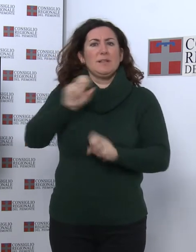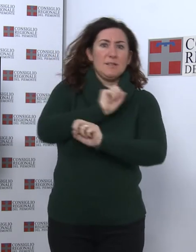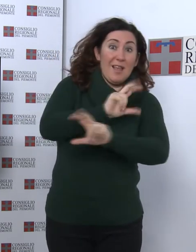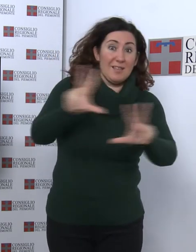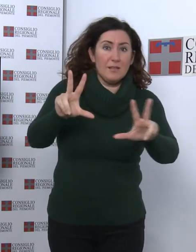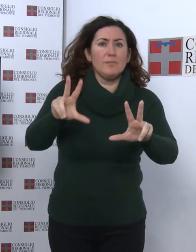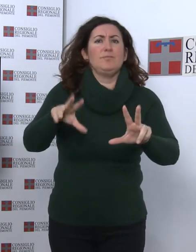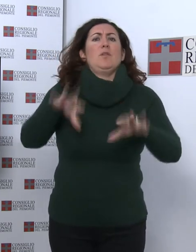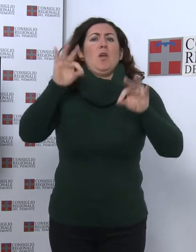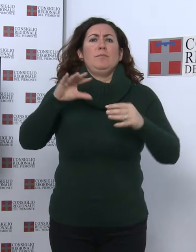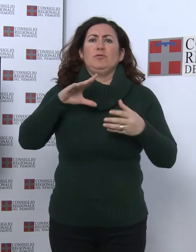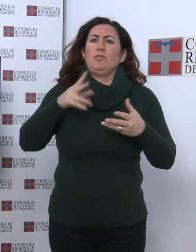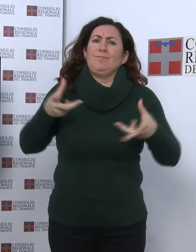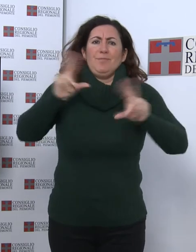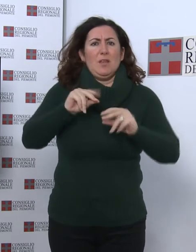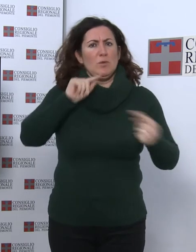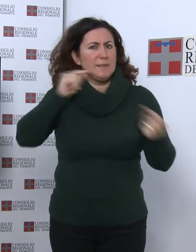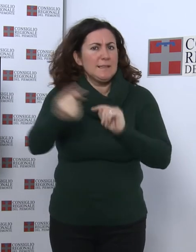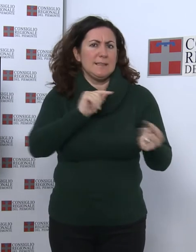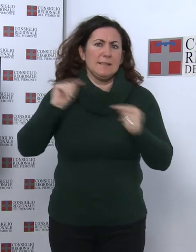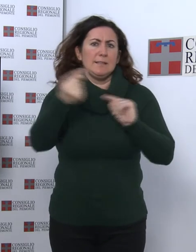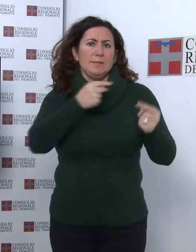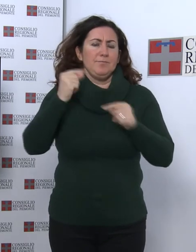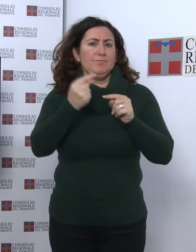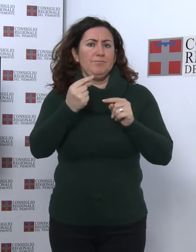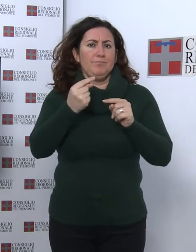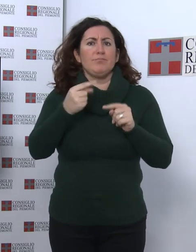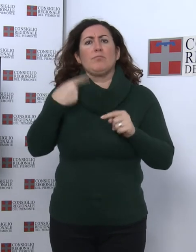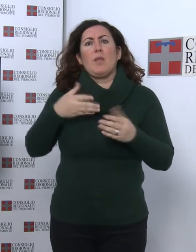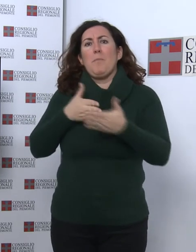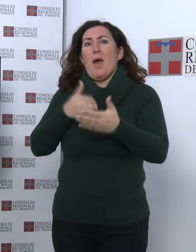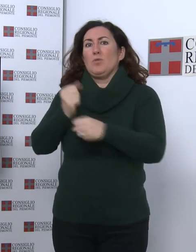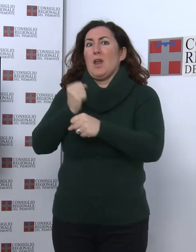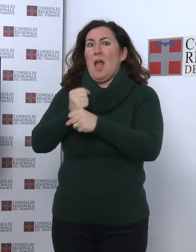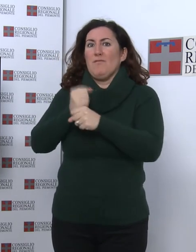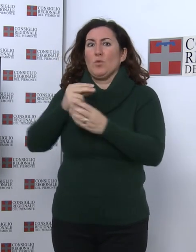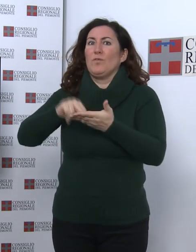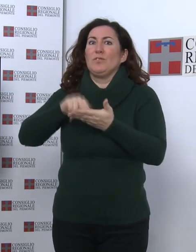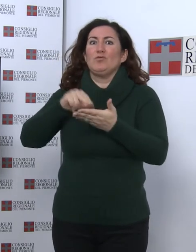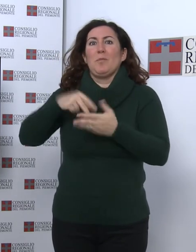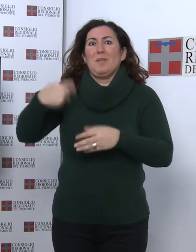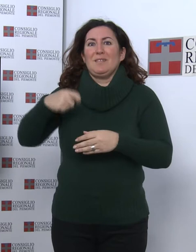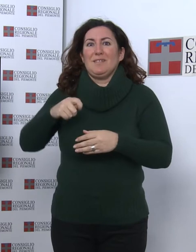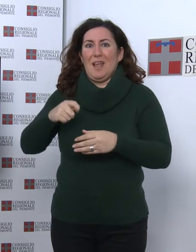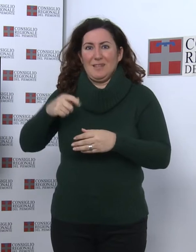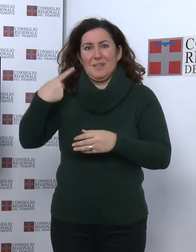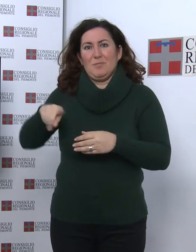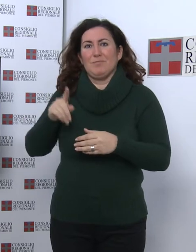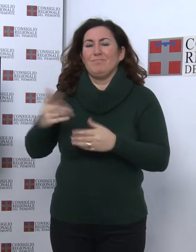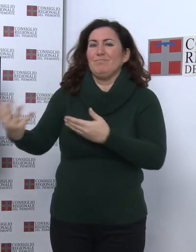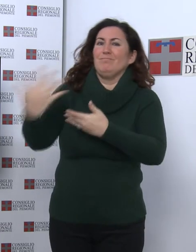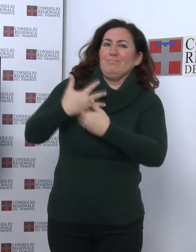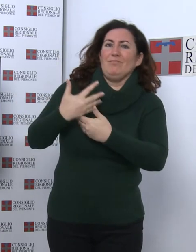confronto per chiarimenti. In una pausa dei lavori, l'Ufficio di Presidenza ha ricevuto una delegazione di rappresentanti del Comitato Noa F35.